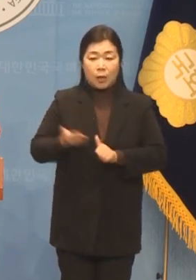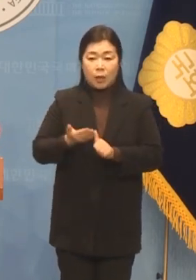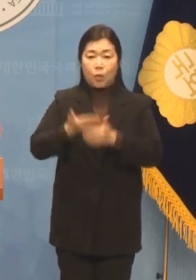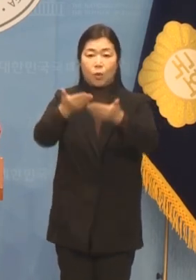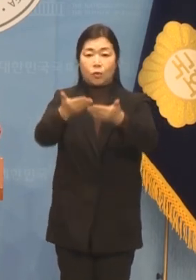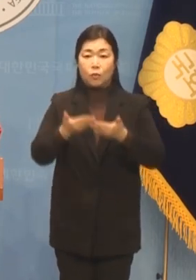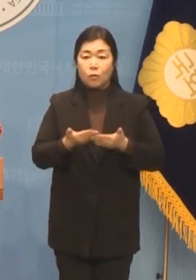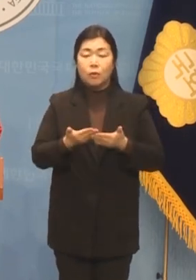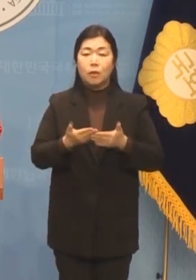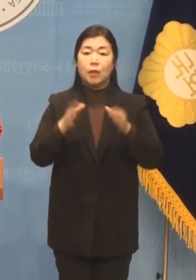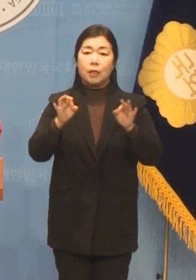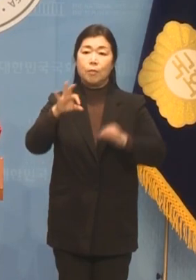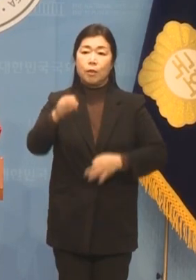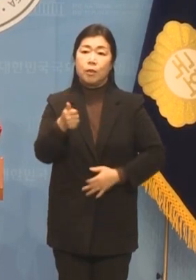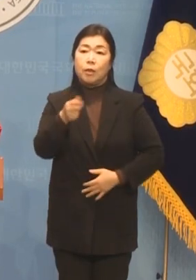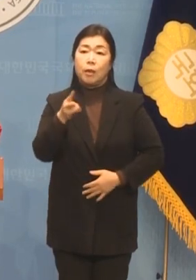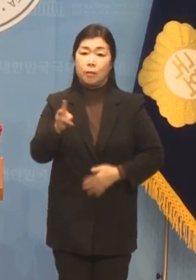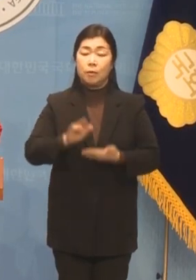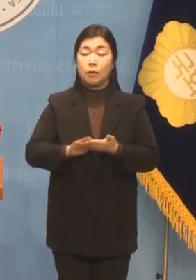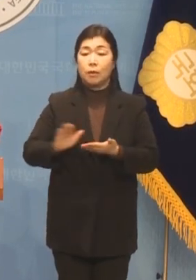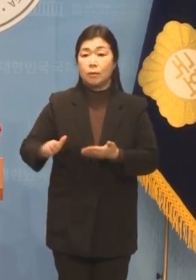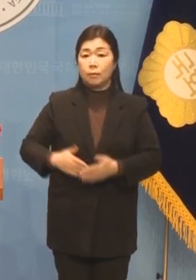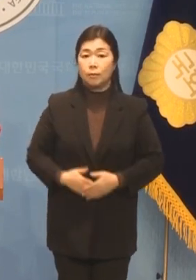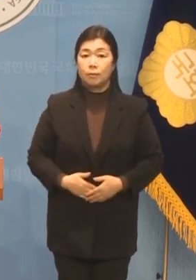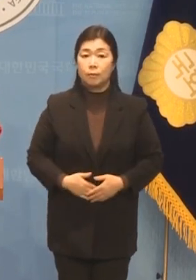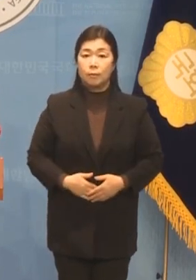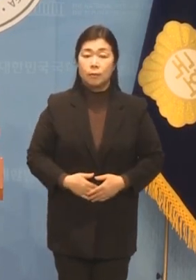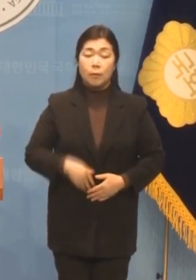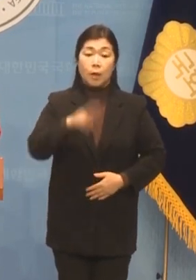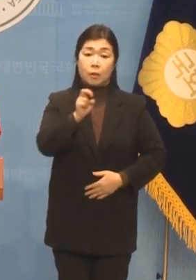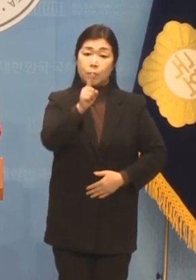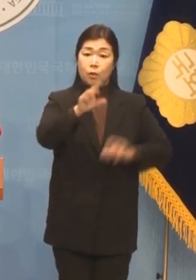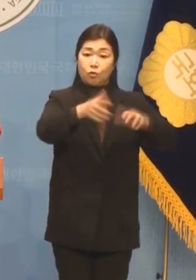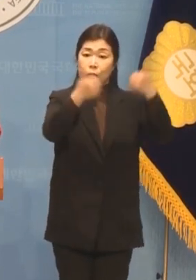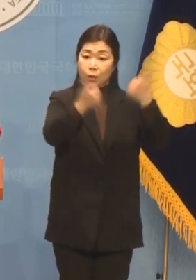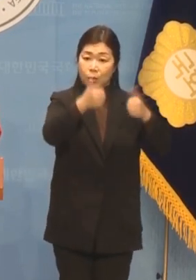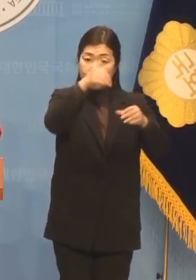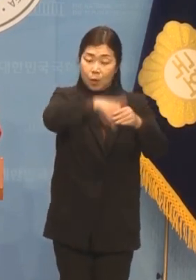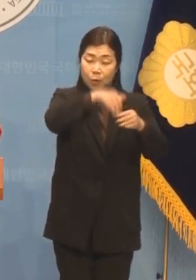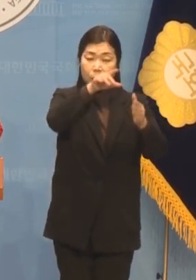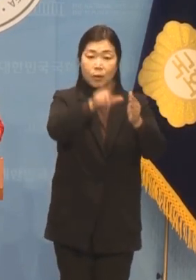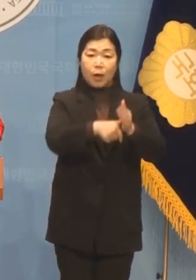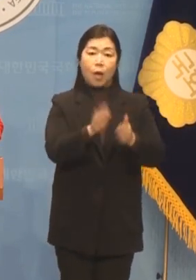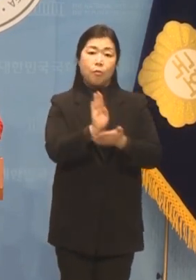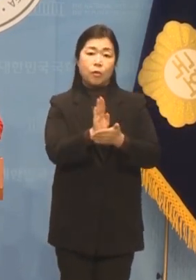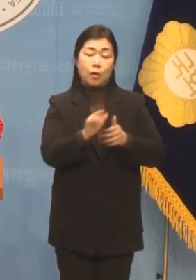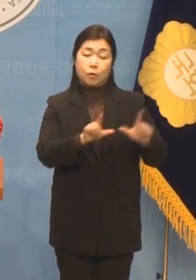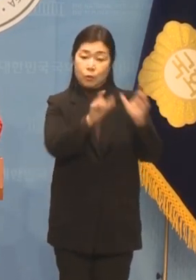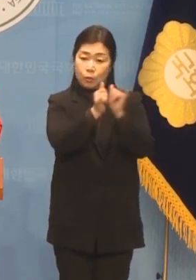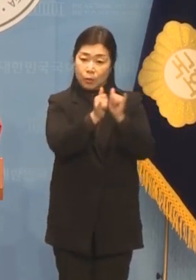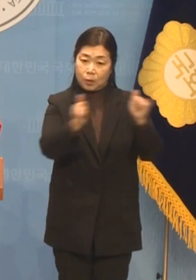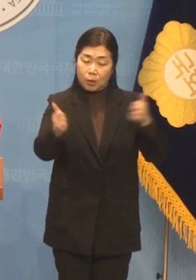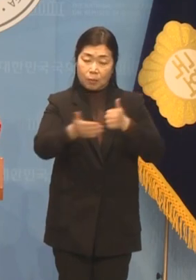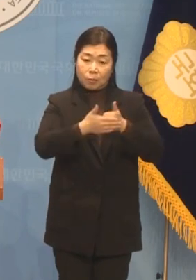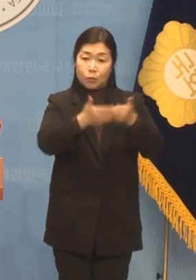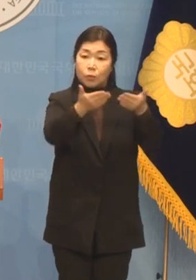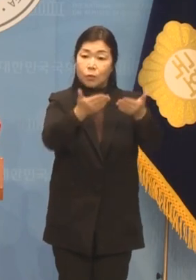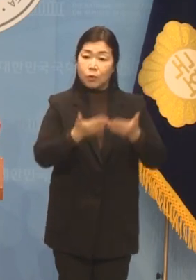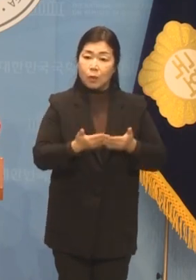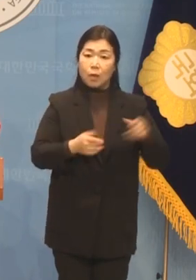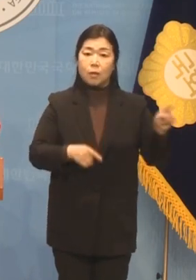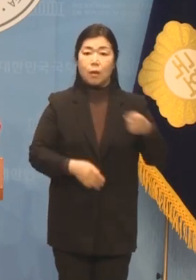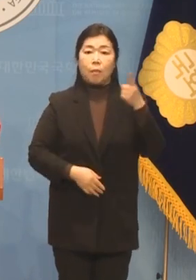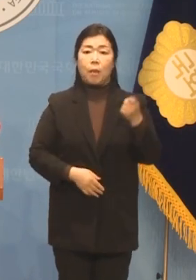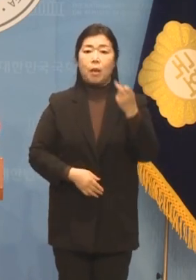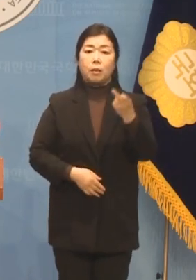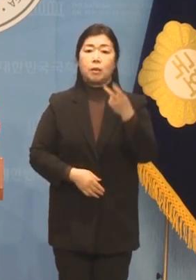저는 지난 21대 총선에서 분당 주민분들의 성원에 힘입어 1128표